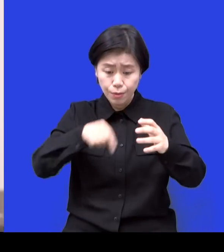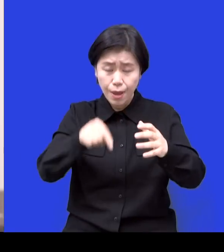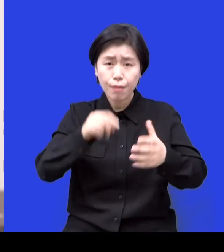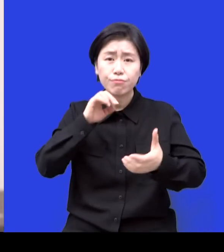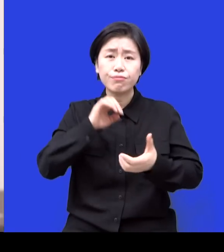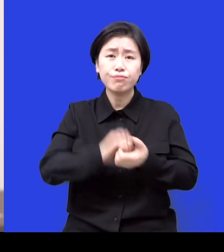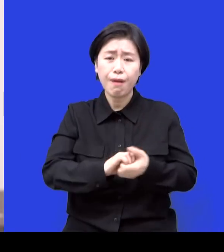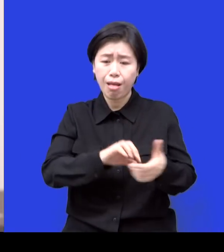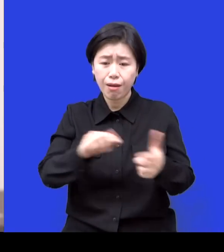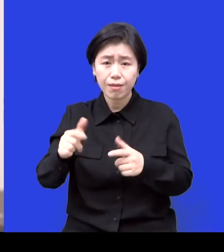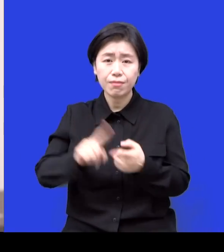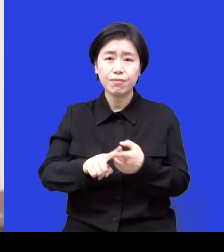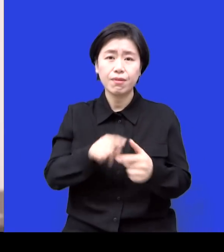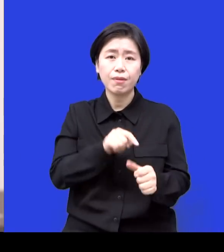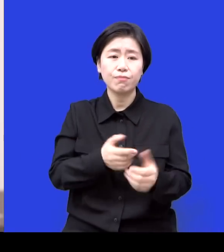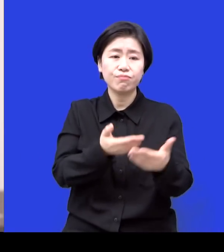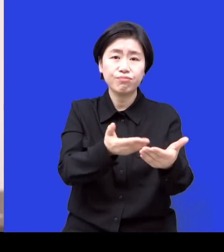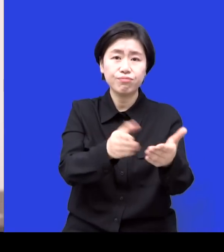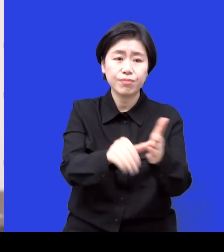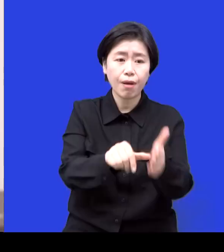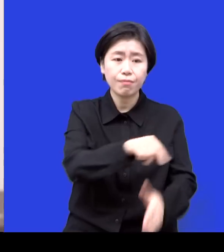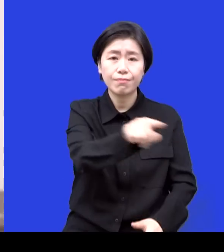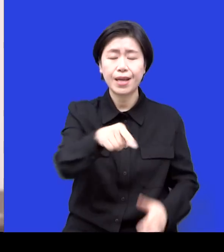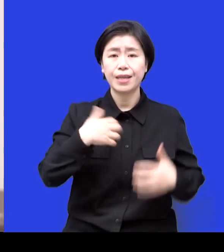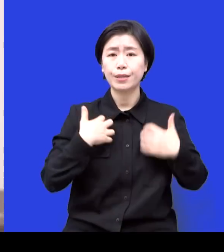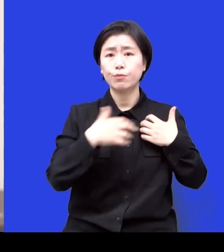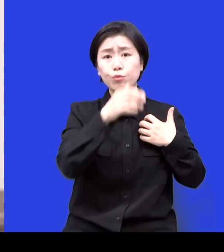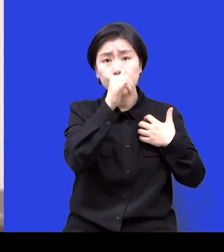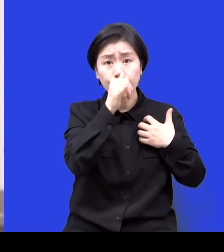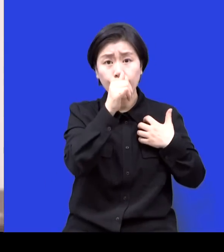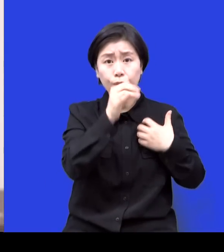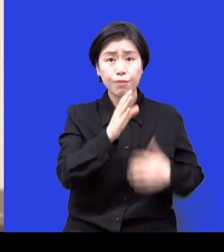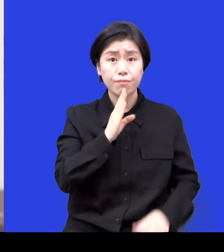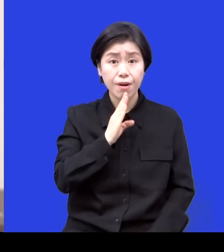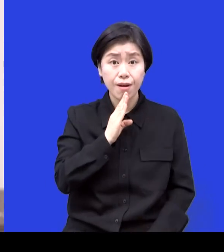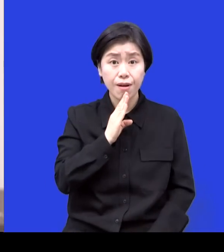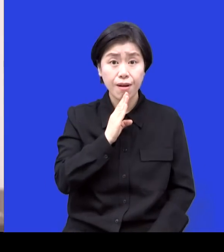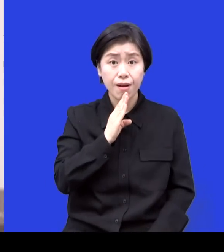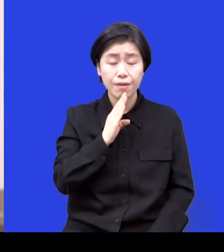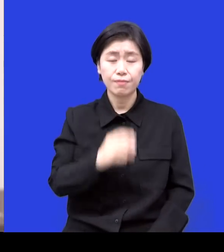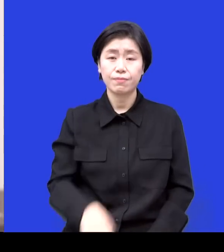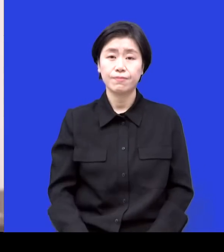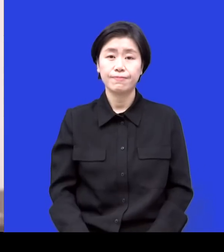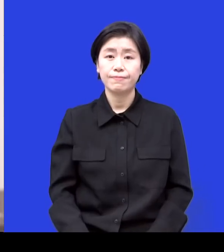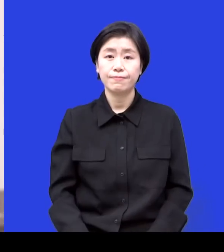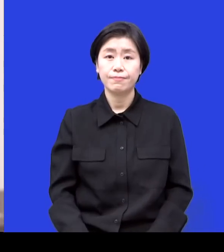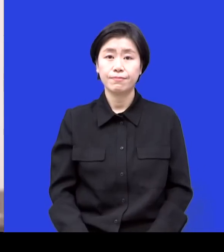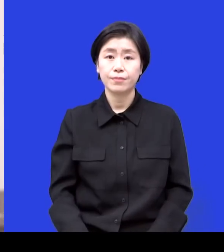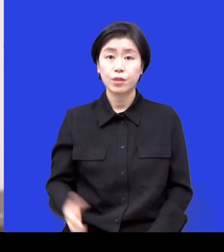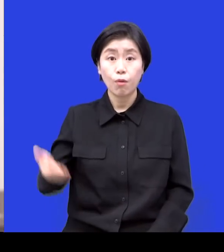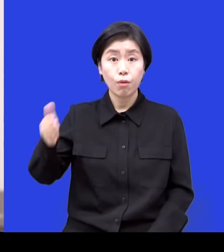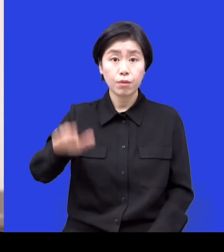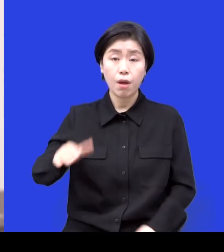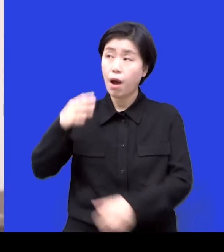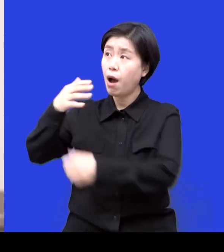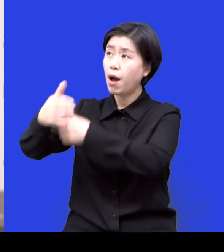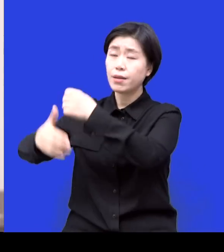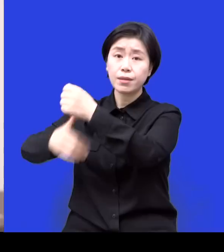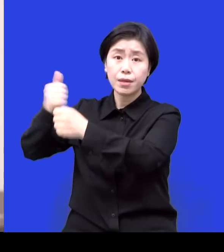상황에서도 아이들이 너무 기뻐하고 하는데 저도 기쁘고 아이들도 기쁘고 하나님이 무한하신 분이잖아요. 능력이